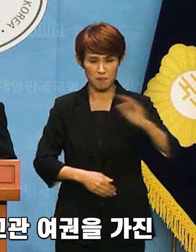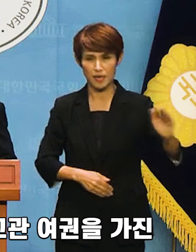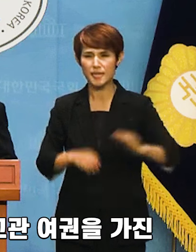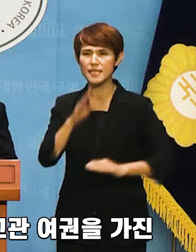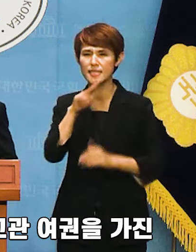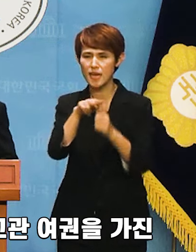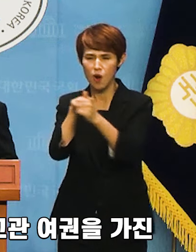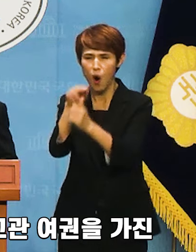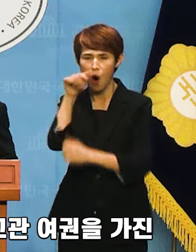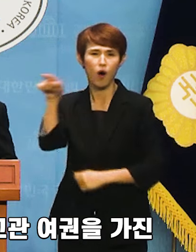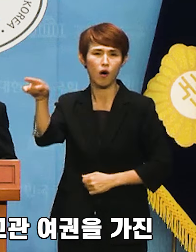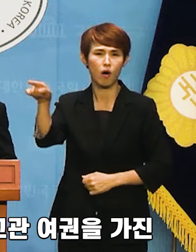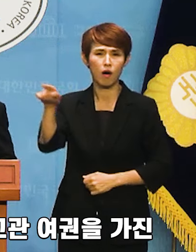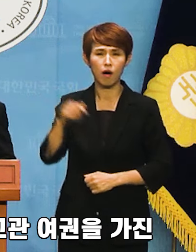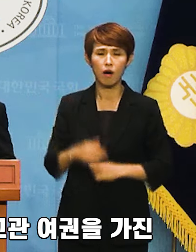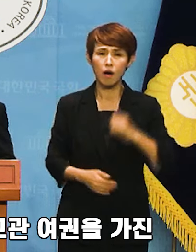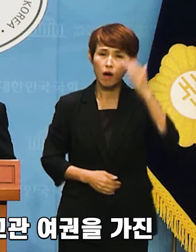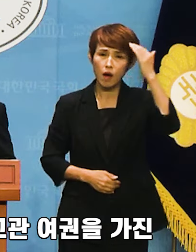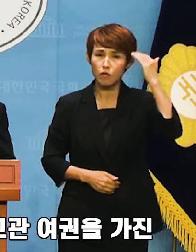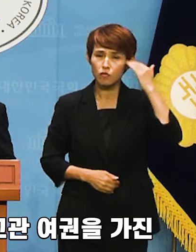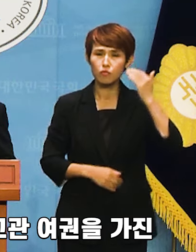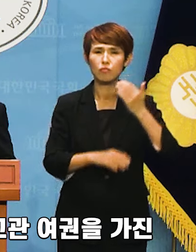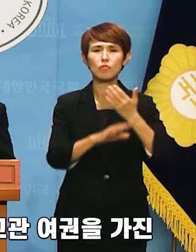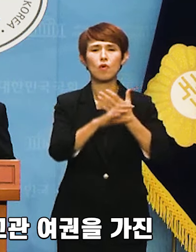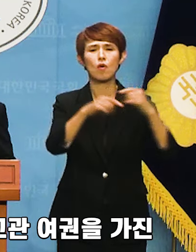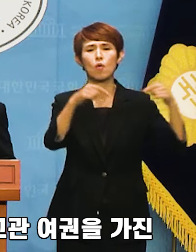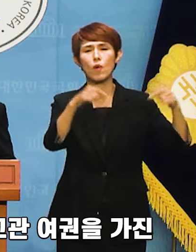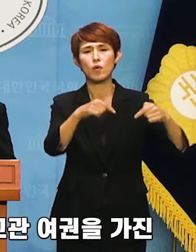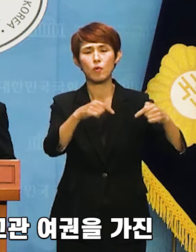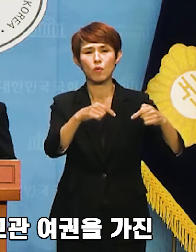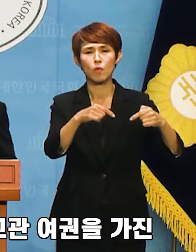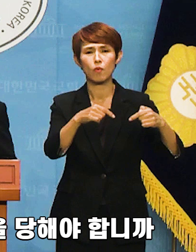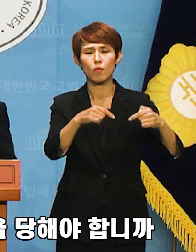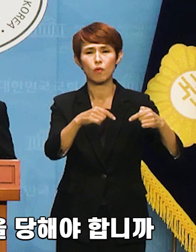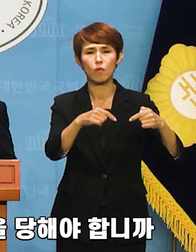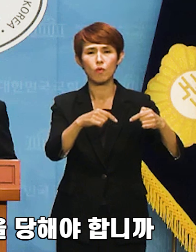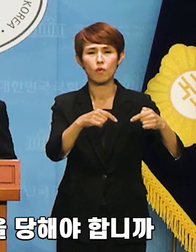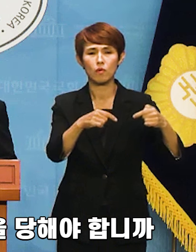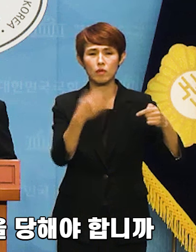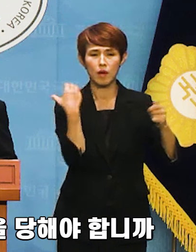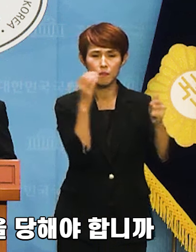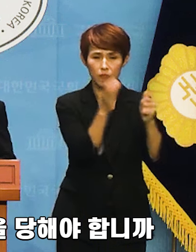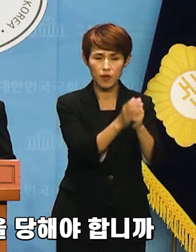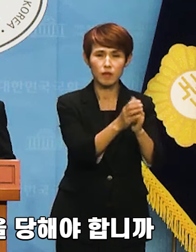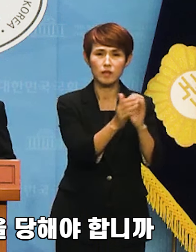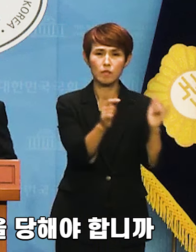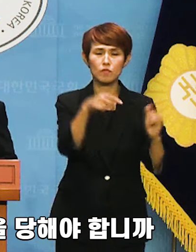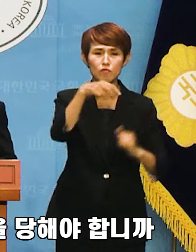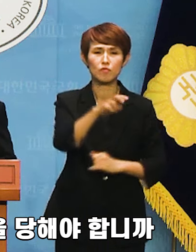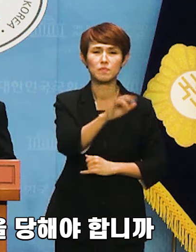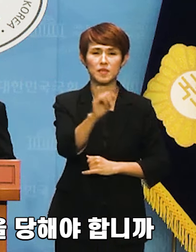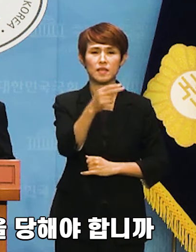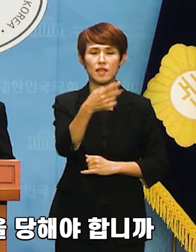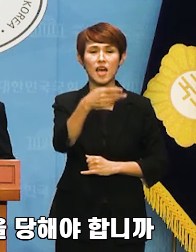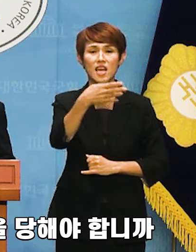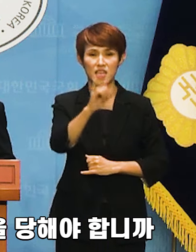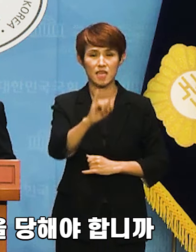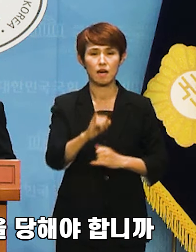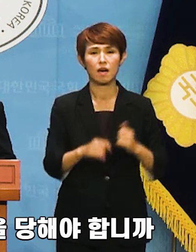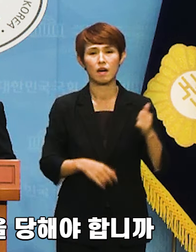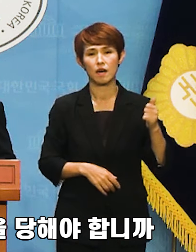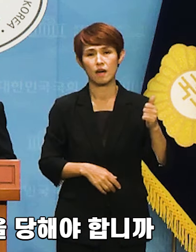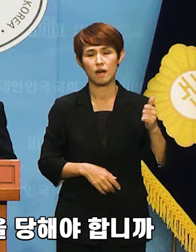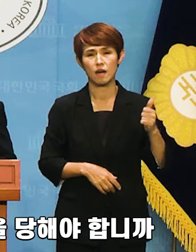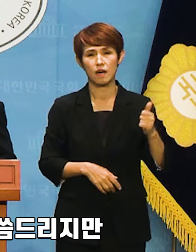그런데 왜 대한민국의 외교관 여권을 가진 정식 정보관이 이러한 일을 당해야